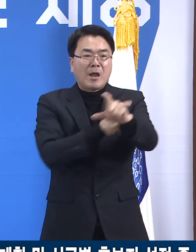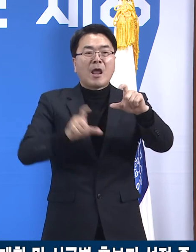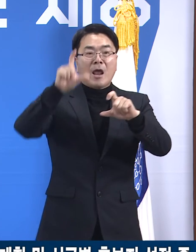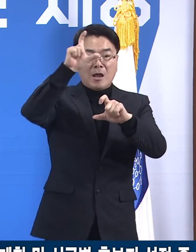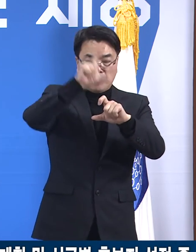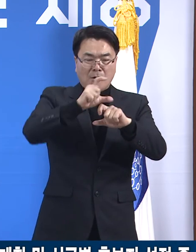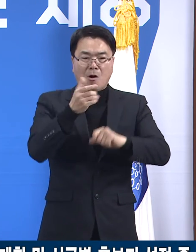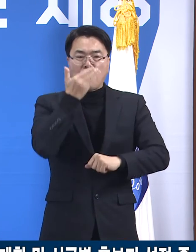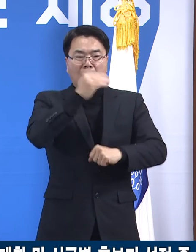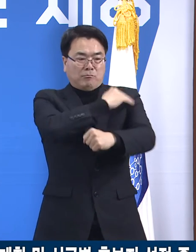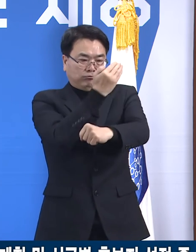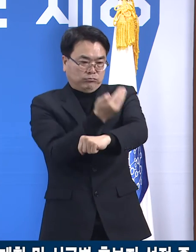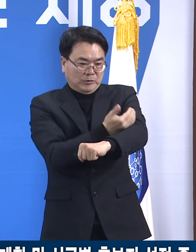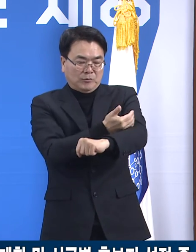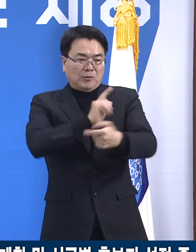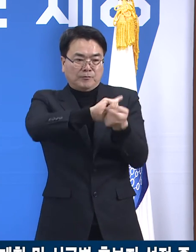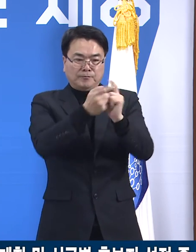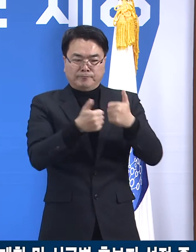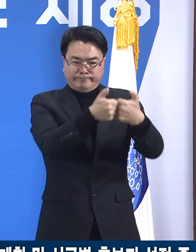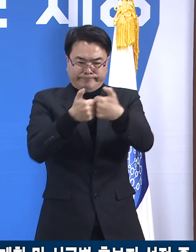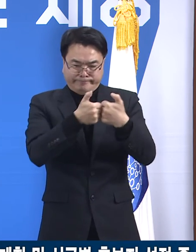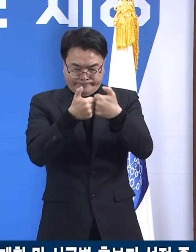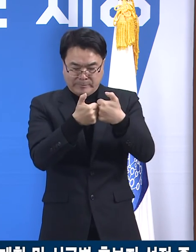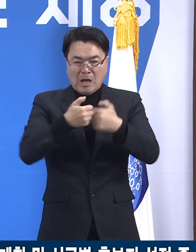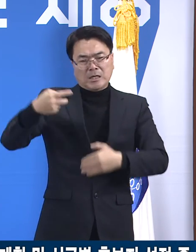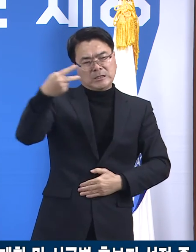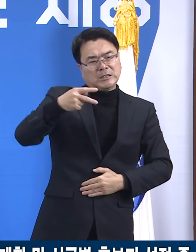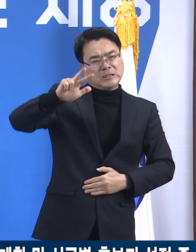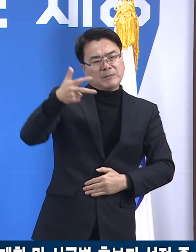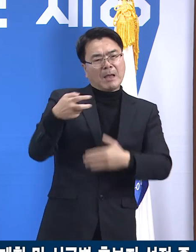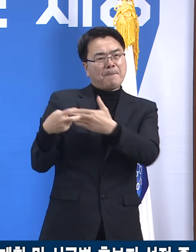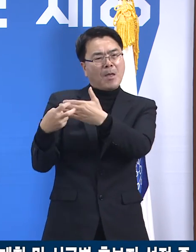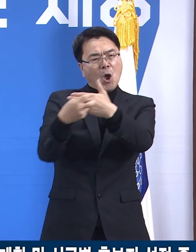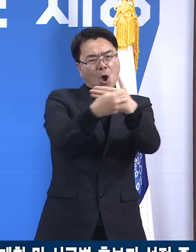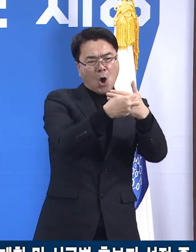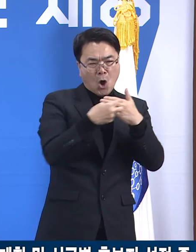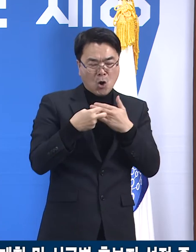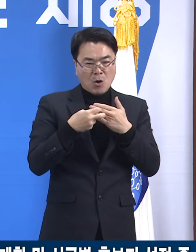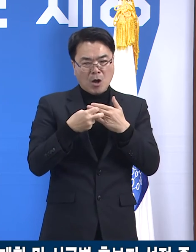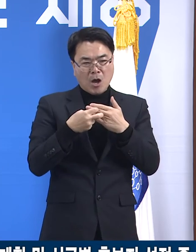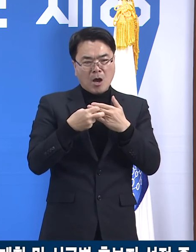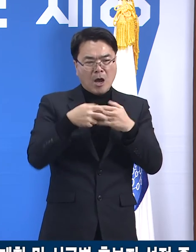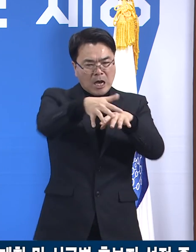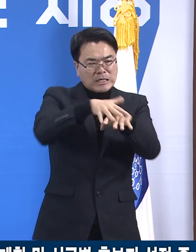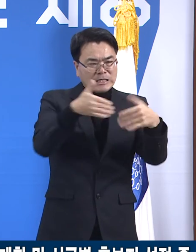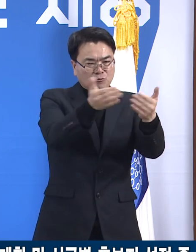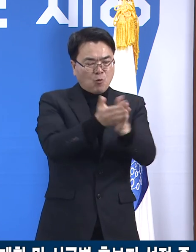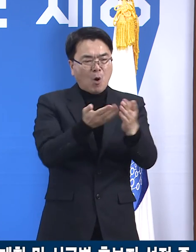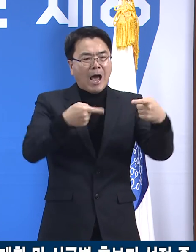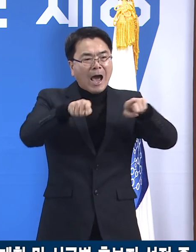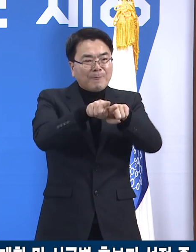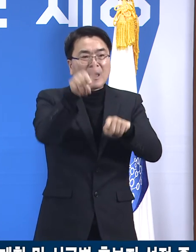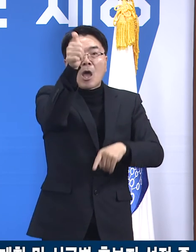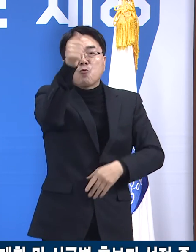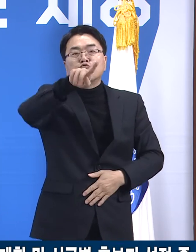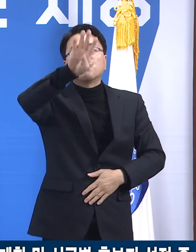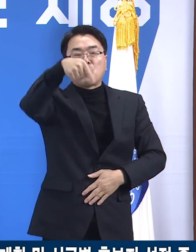중심으로 현재까지 약 2,700여 개 기관을 후보지로 지정하여